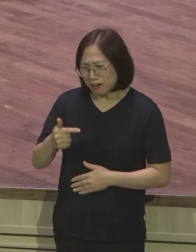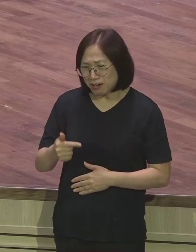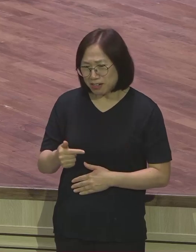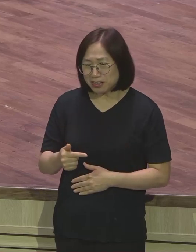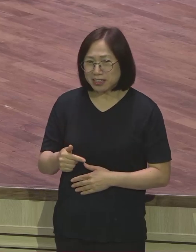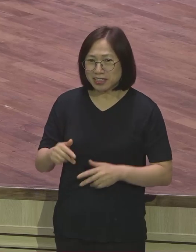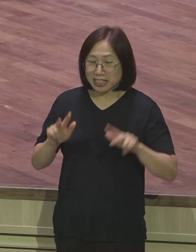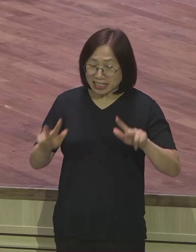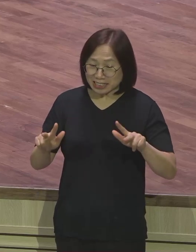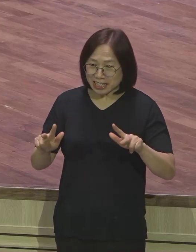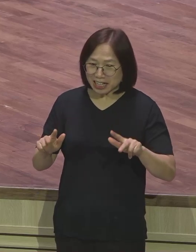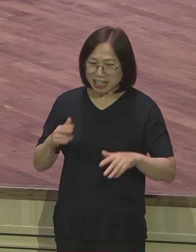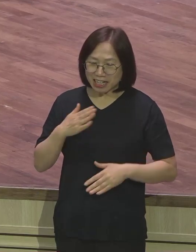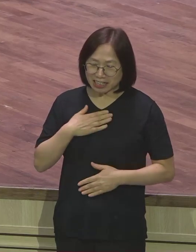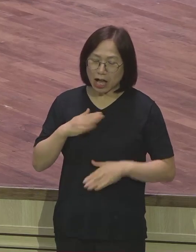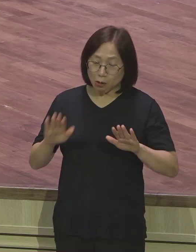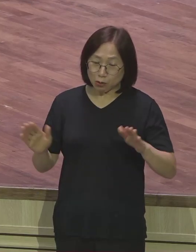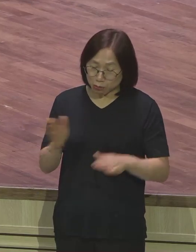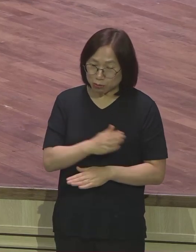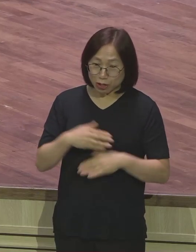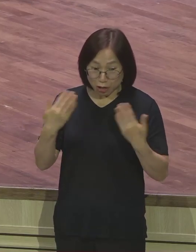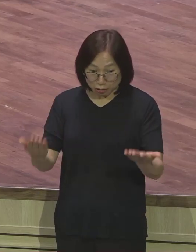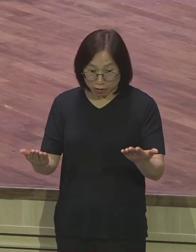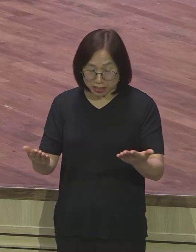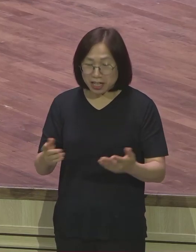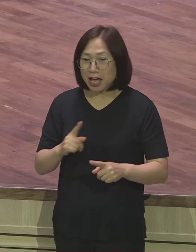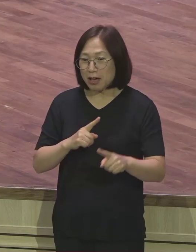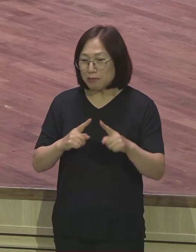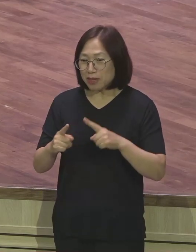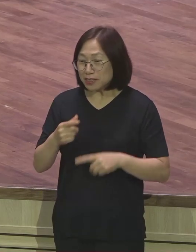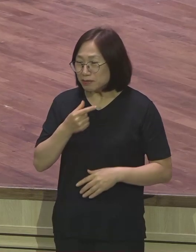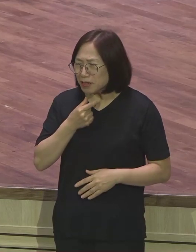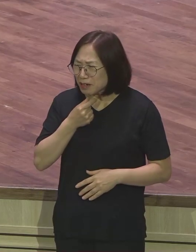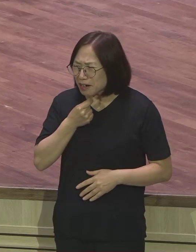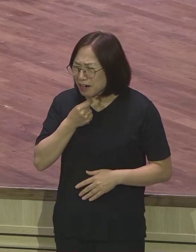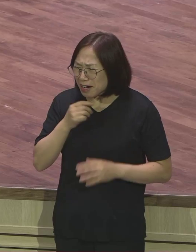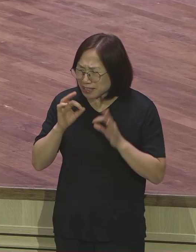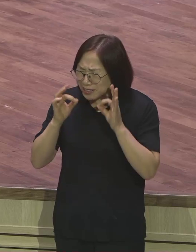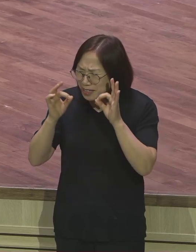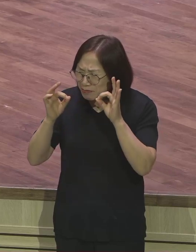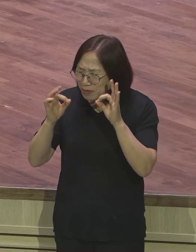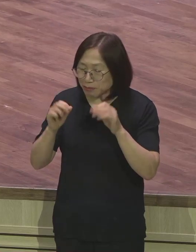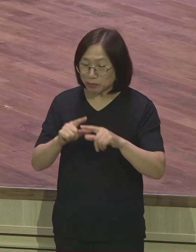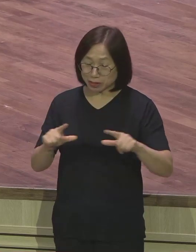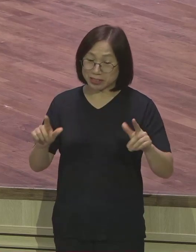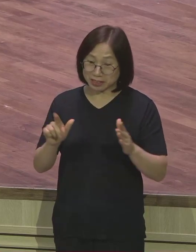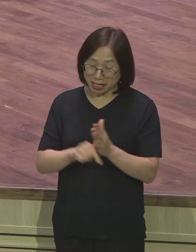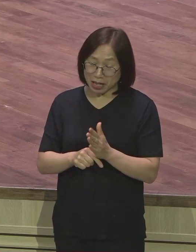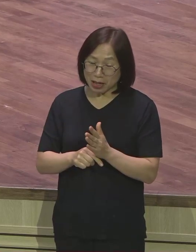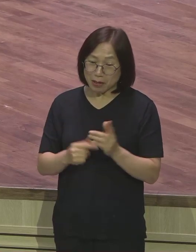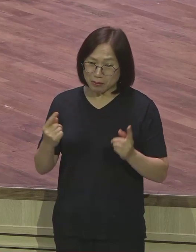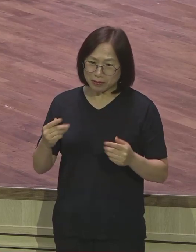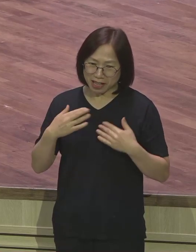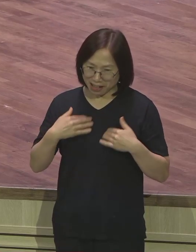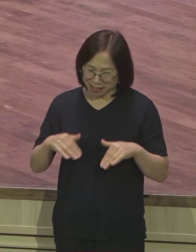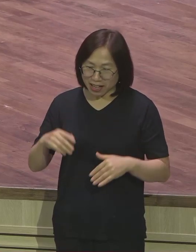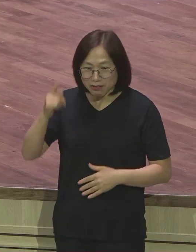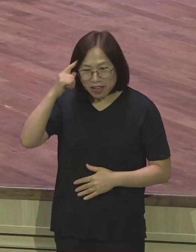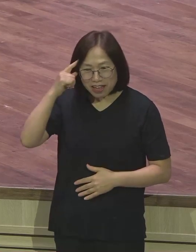오늘부터 휴가니까 아무도 좀 말씀에 대한 이 간절함이 평상시보다는 약하죠 왜 지금